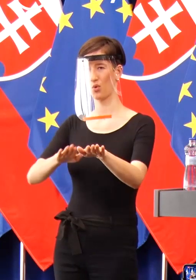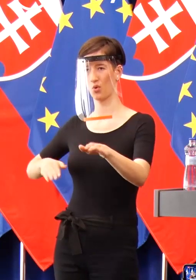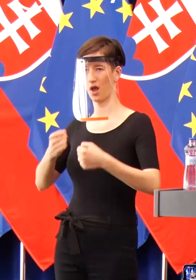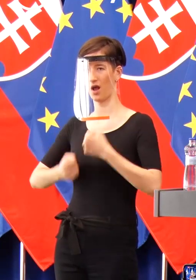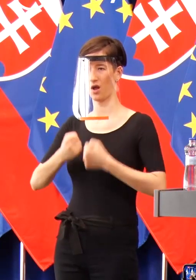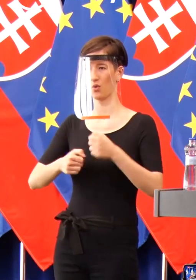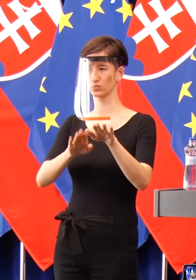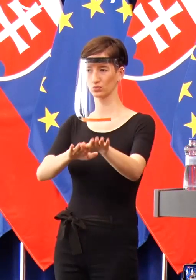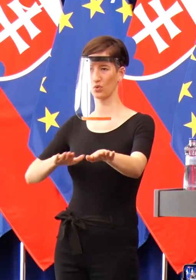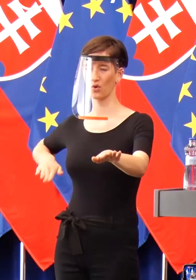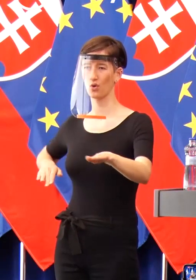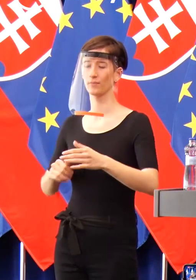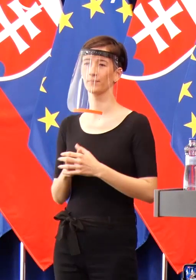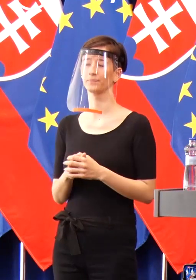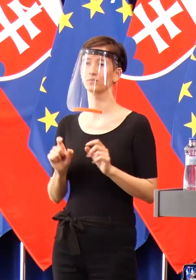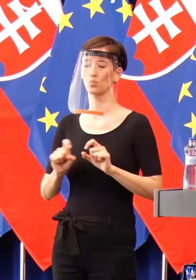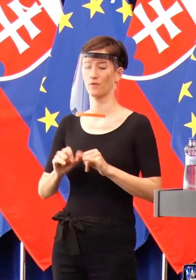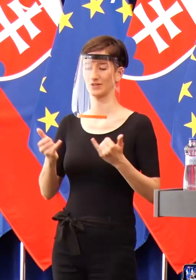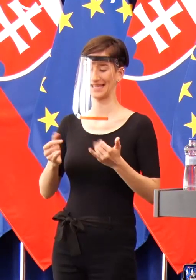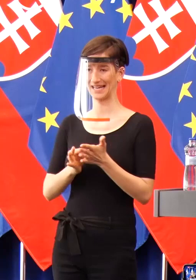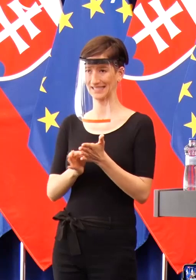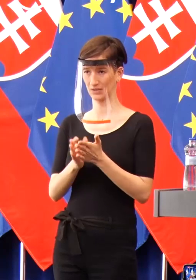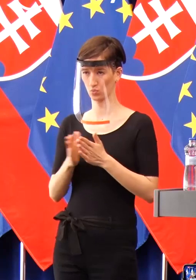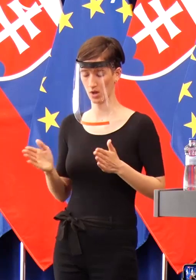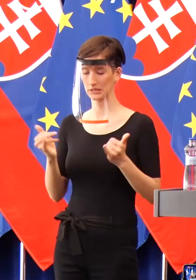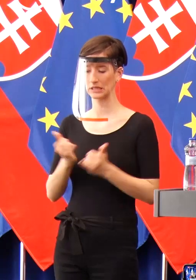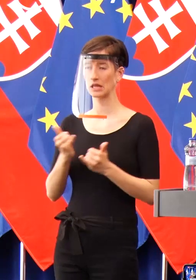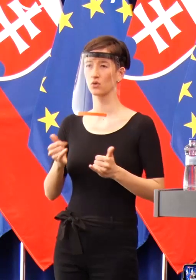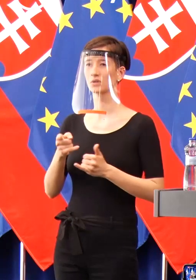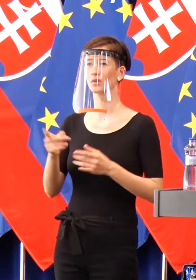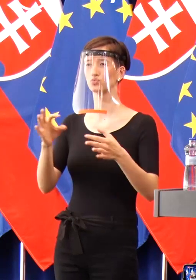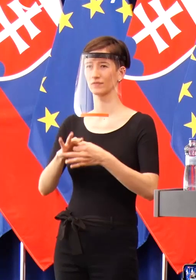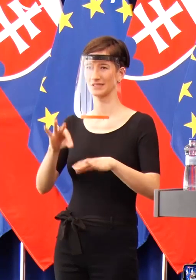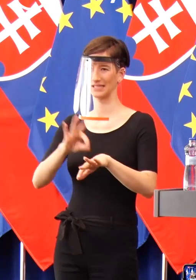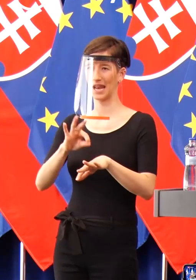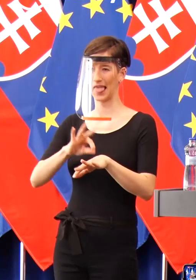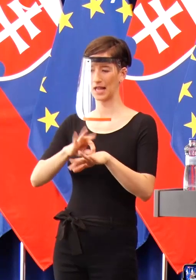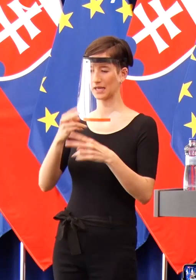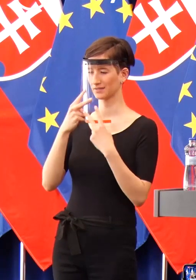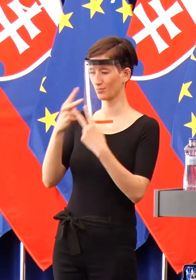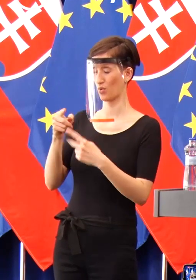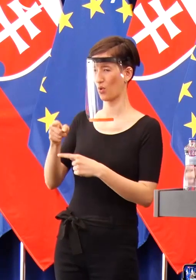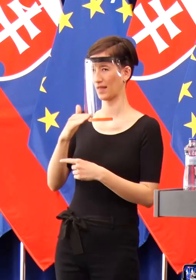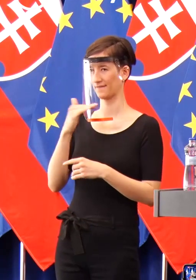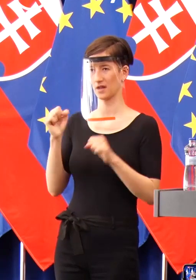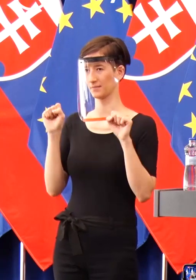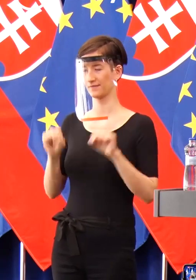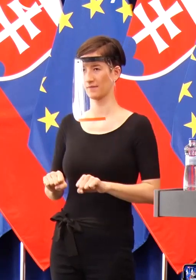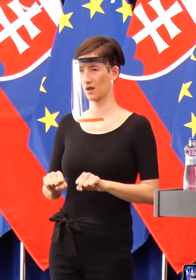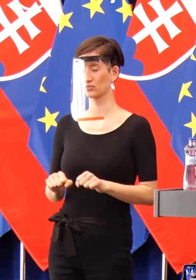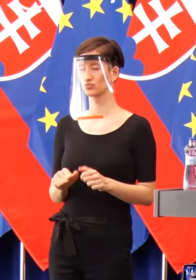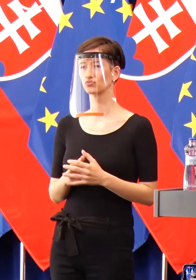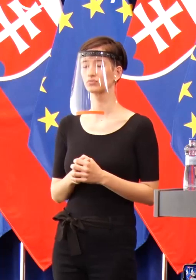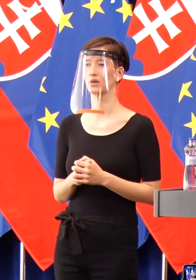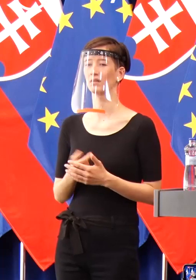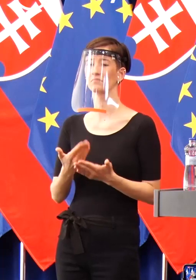situácia, ktorá je z medicínskeho hľadiska na Slovensku je o mnoho vážnejšia, ako to, že či sme strávili